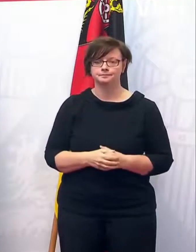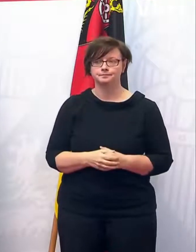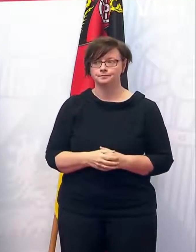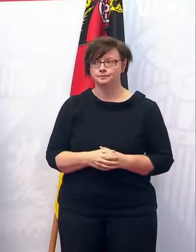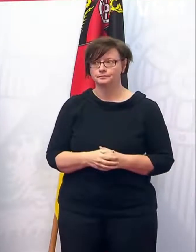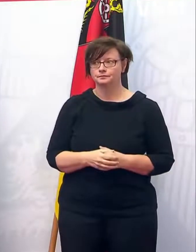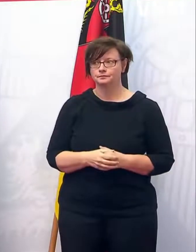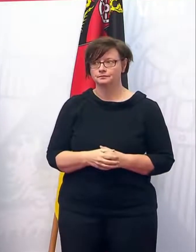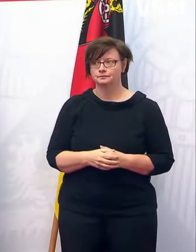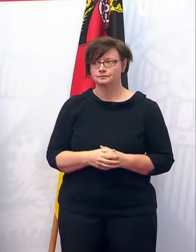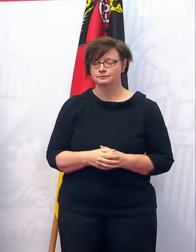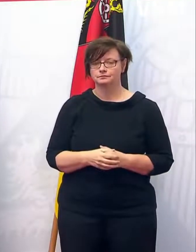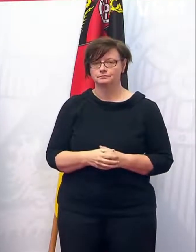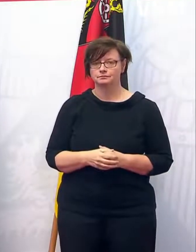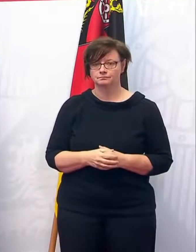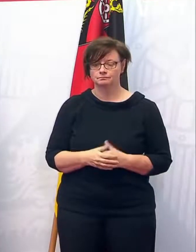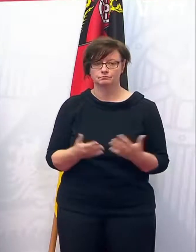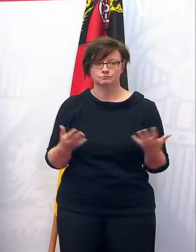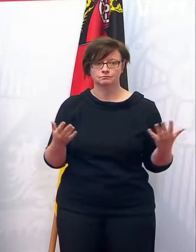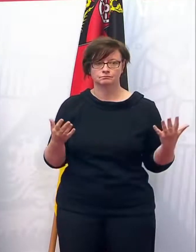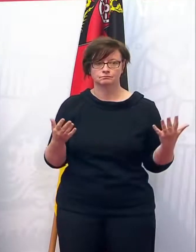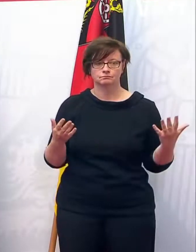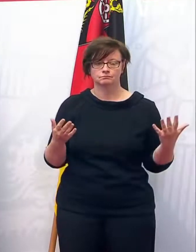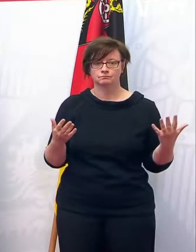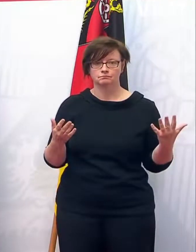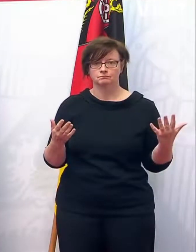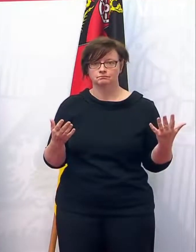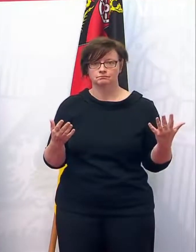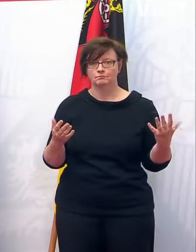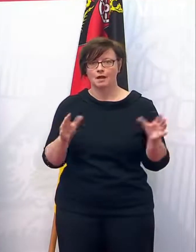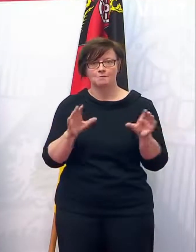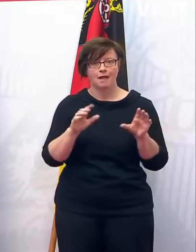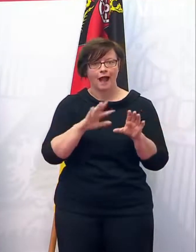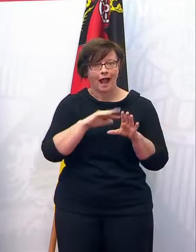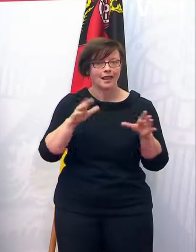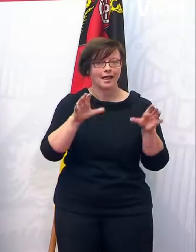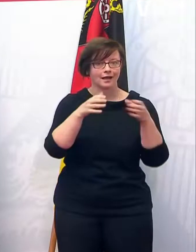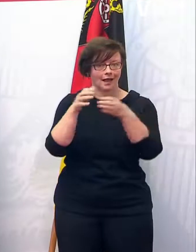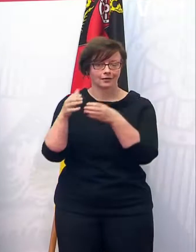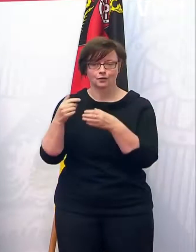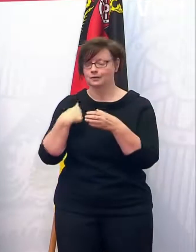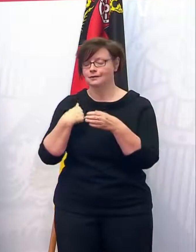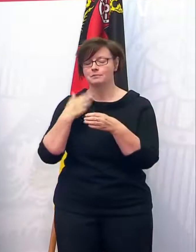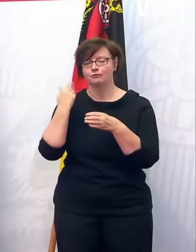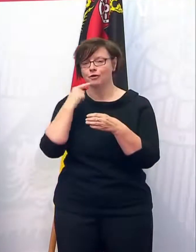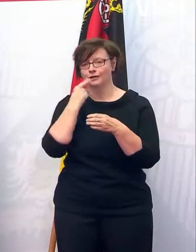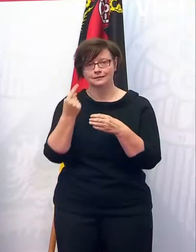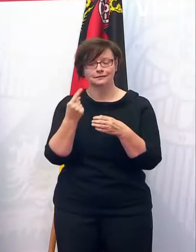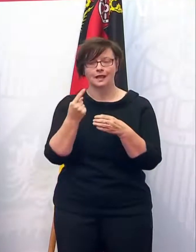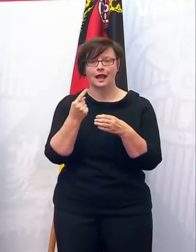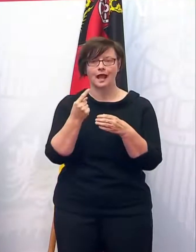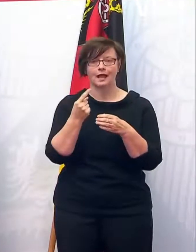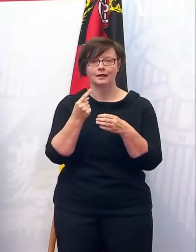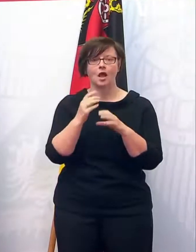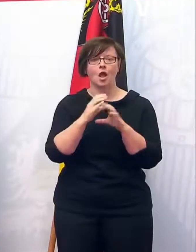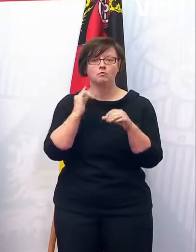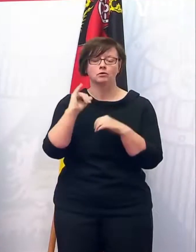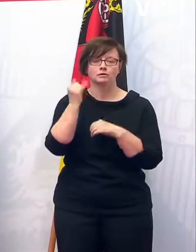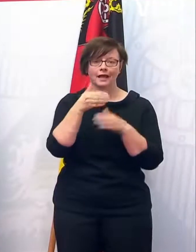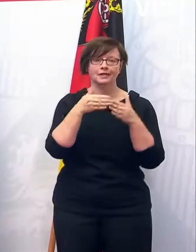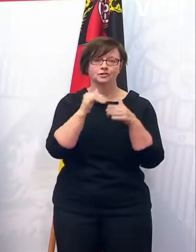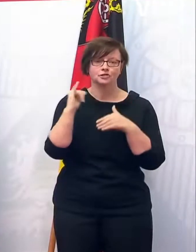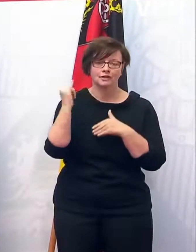dann haben werden. Ja, unter all diese Kategorien fällt natürlich, ich habe es ja vorhin gesagt, da gehören die Busreisen, die